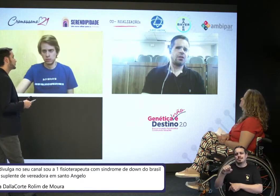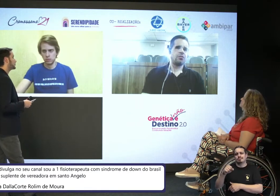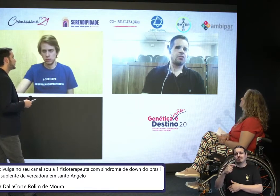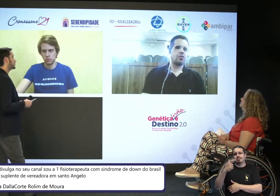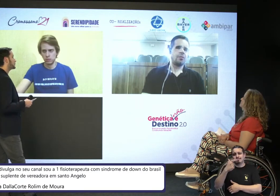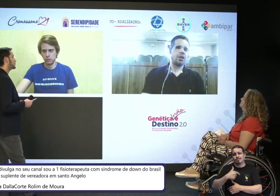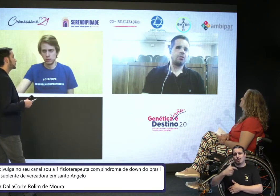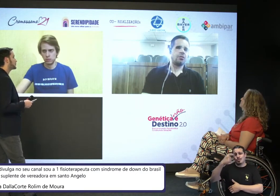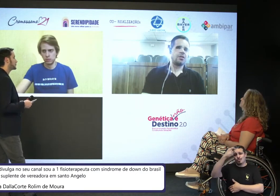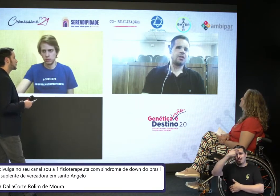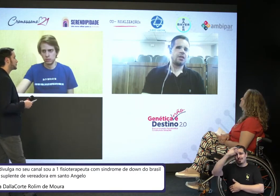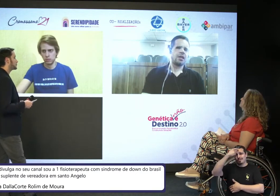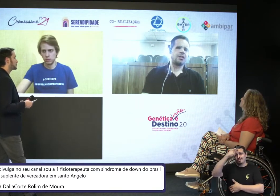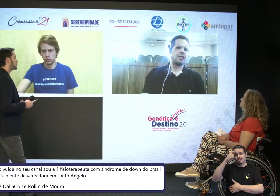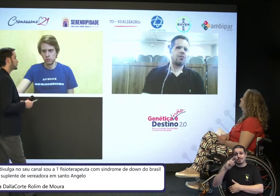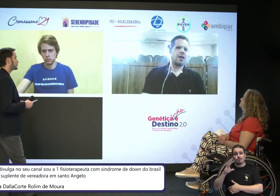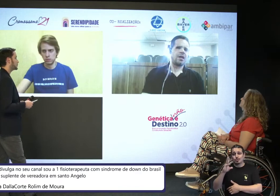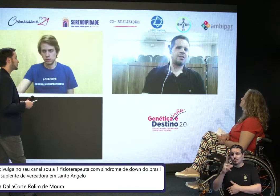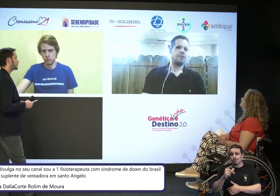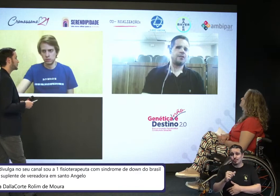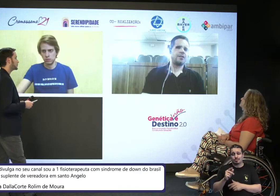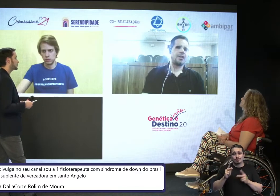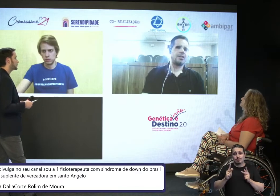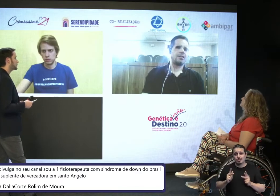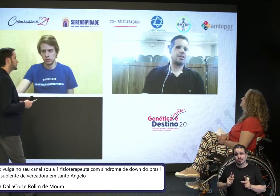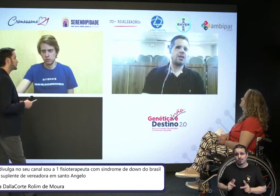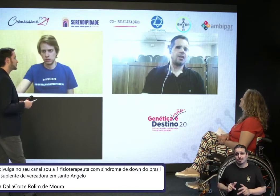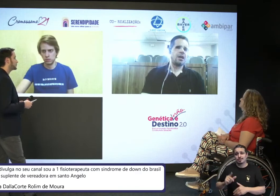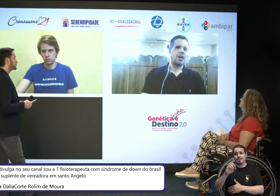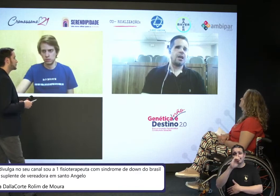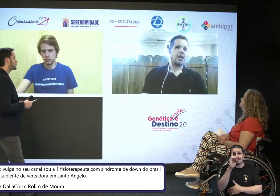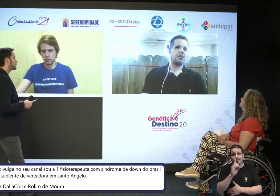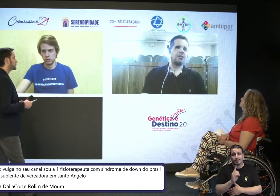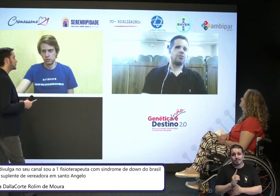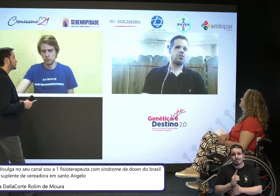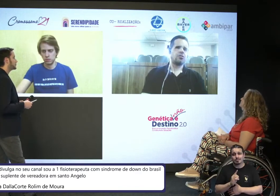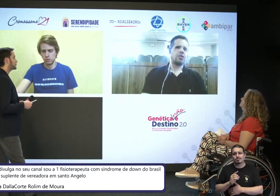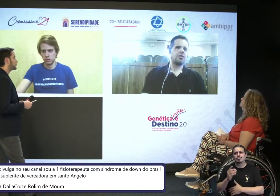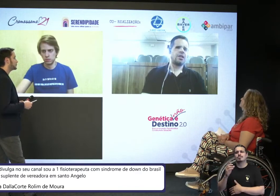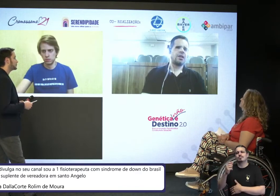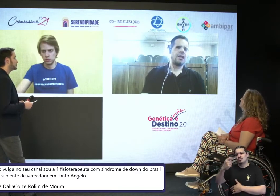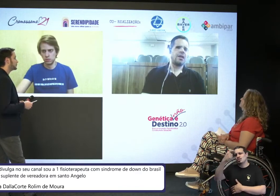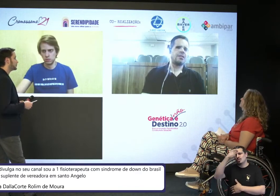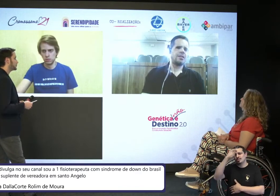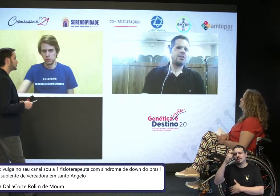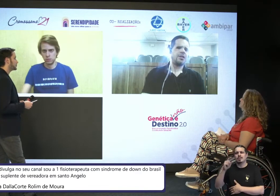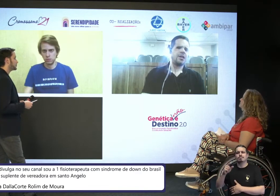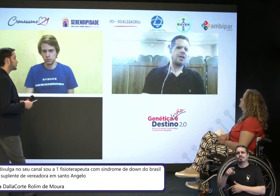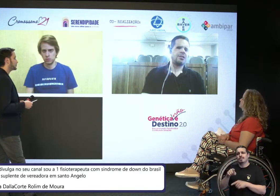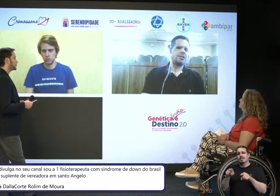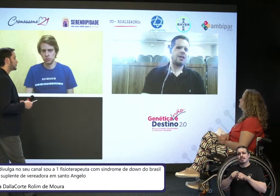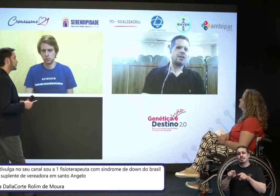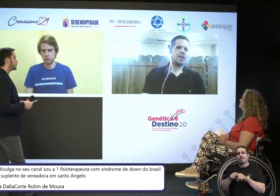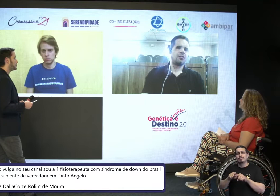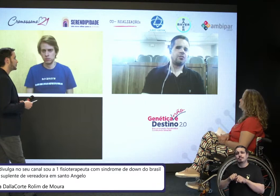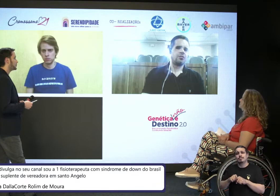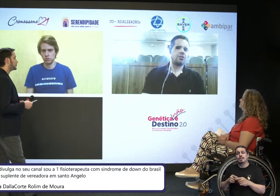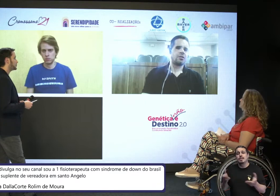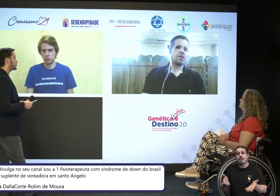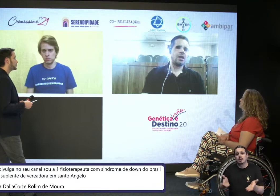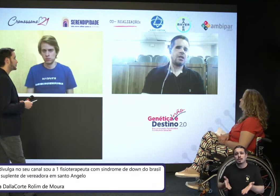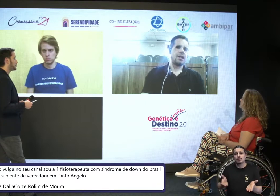colaboradores em relação às deficiências. Nós conseguimos trabalhar a acessibilidade, né, dentro das